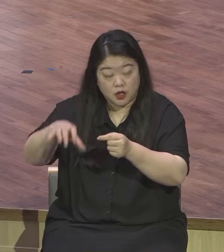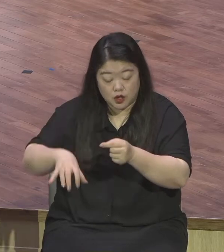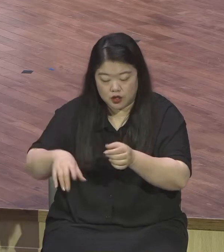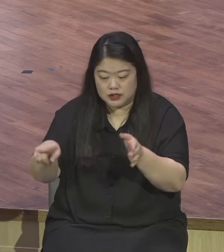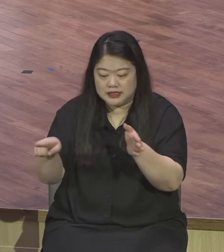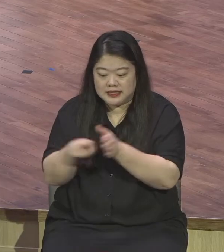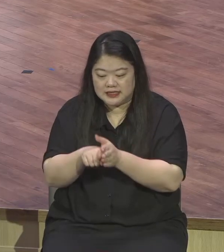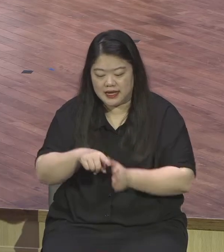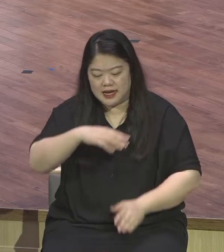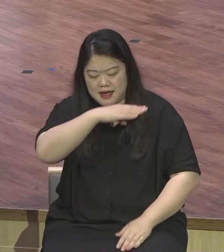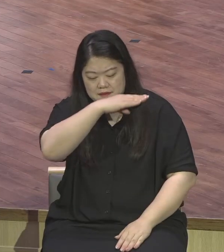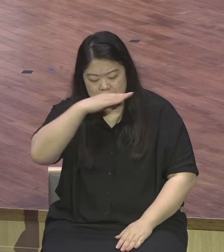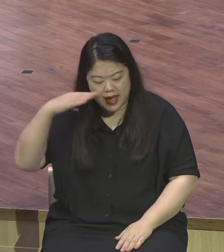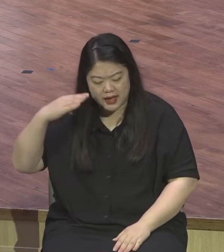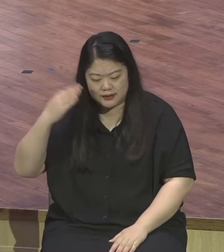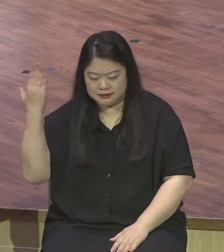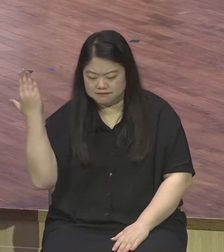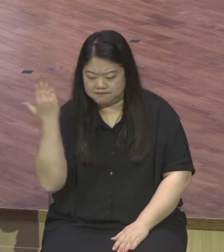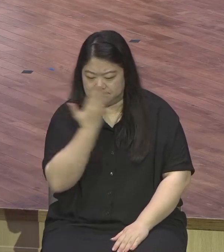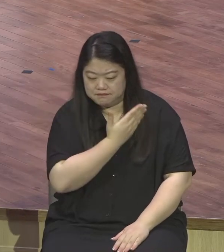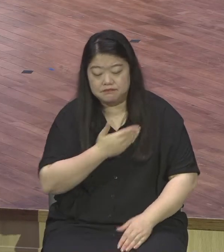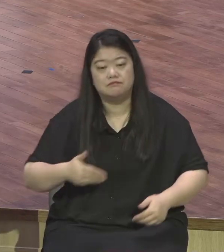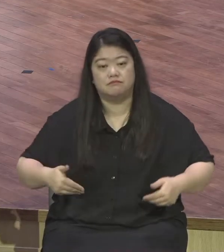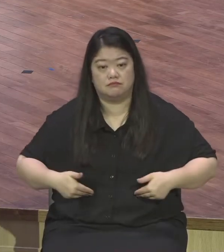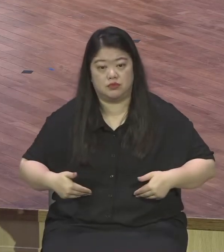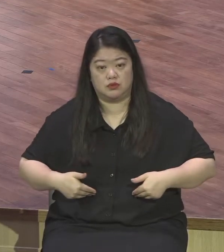아무 동기 없이 마리아가 뭔 동기가 있을까